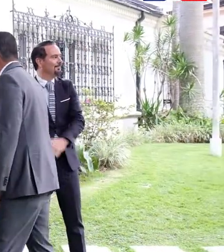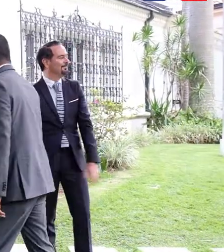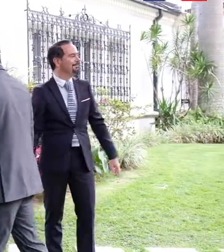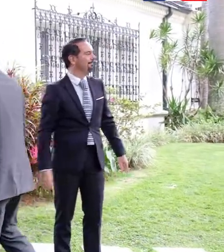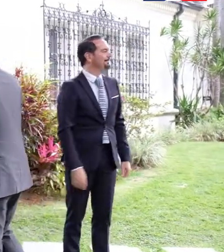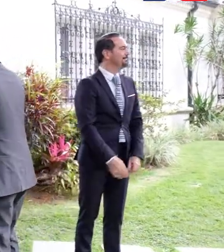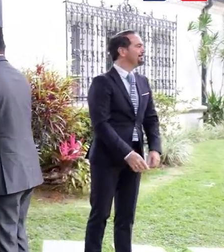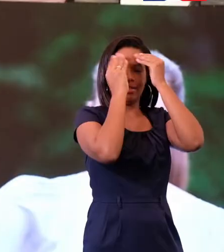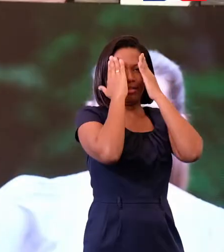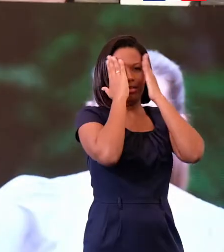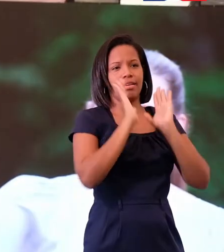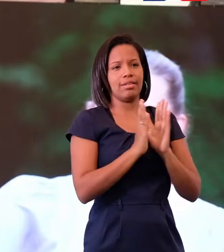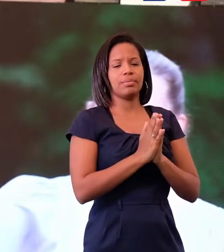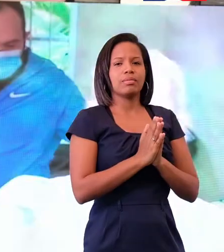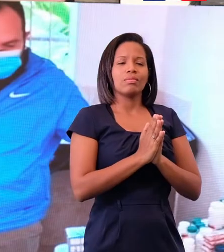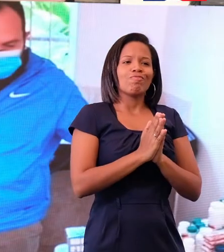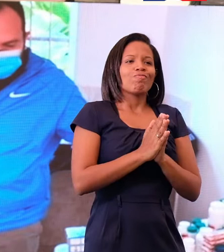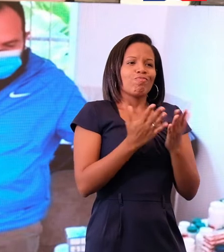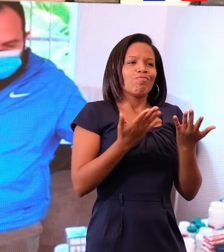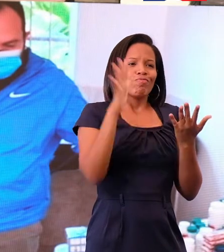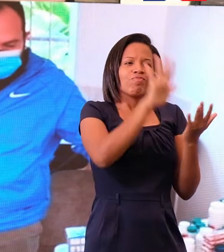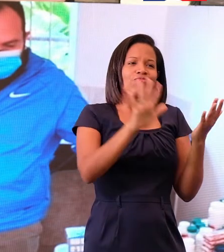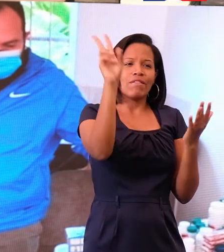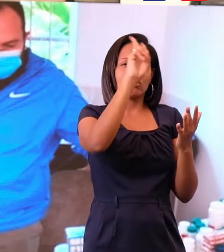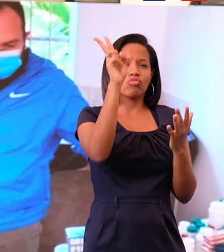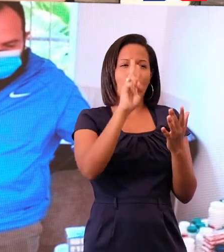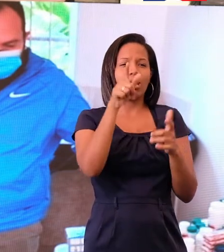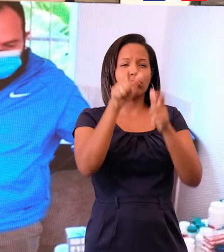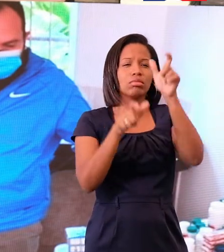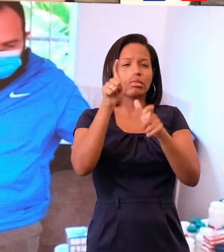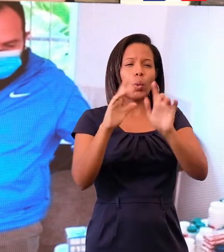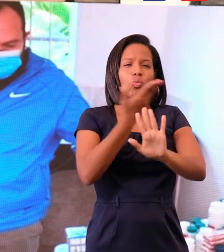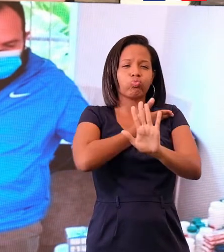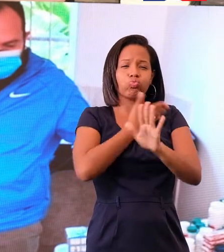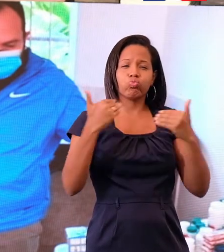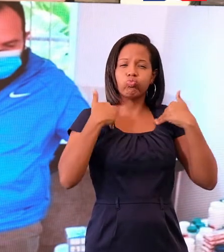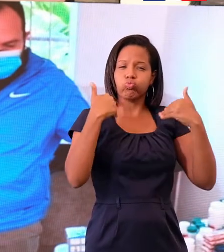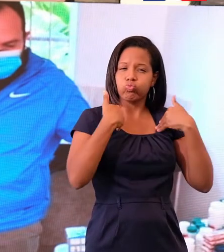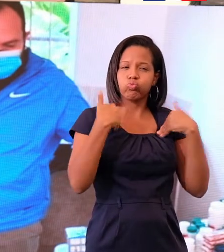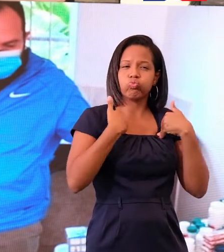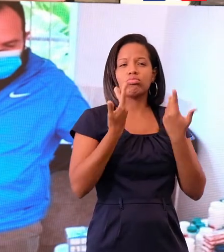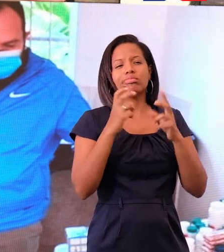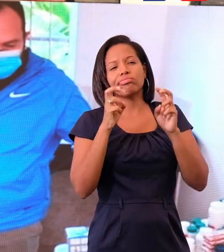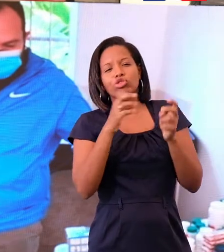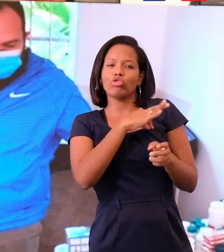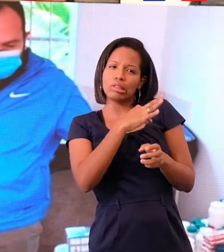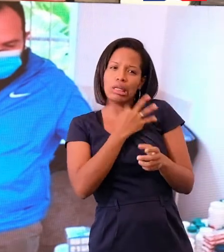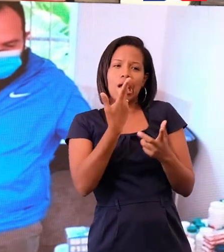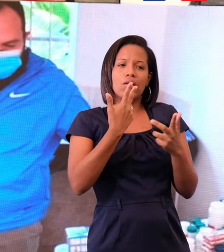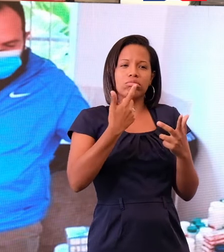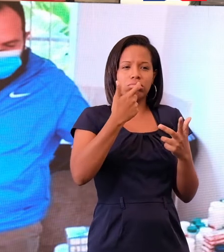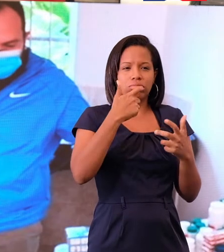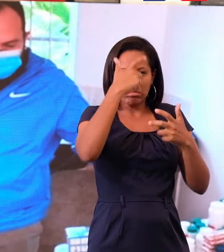que ha sufrido estos últimos años una gran parte de la población venezolana en lo social y humanitario. Por eso